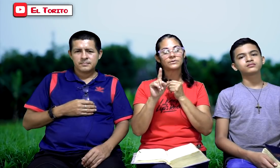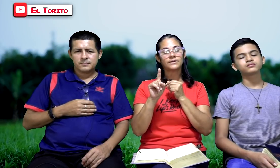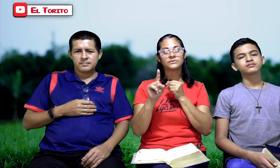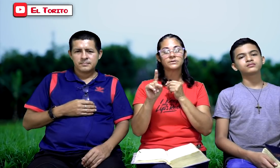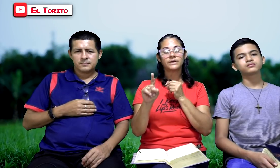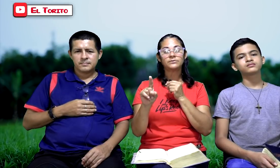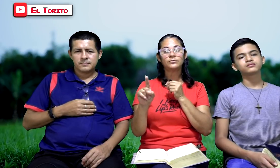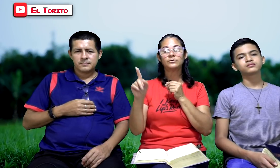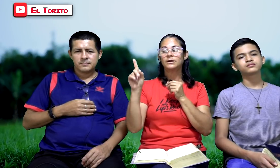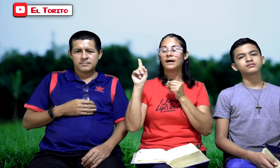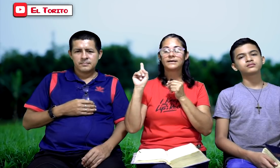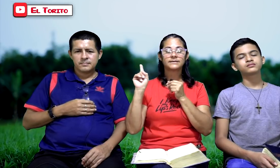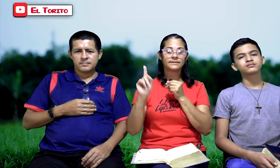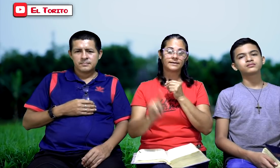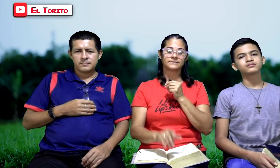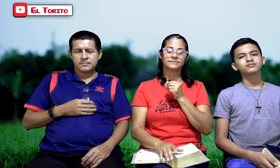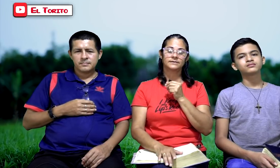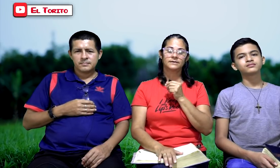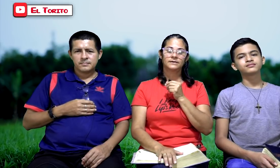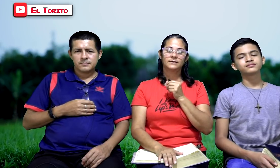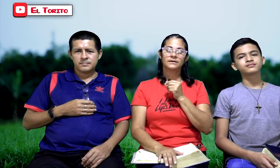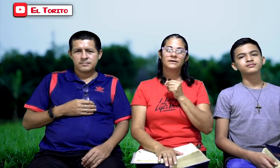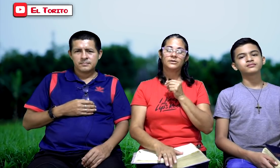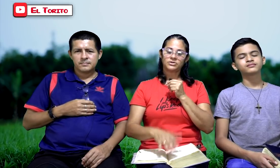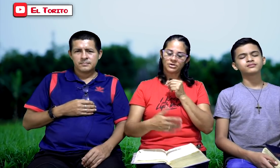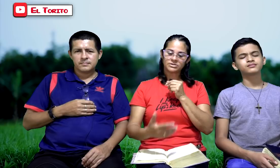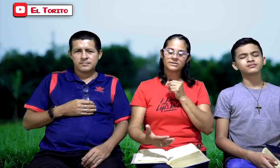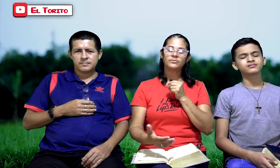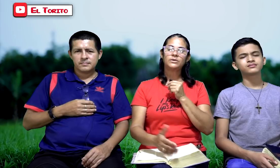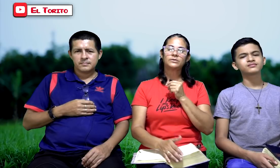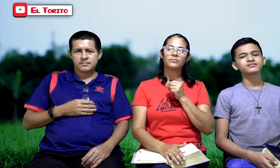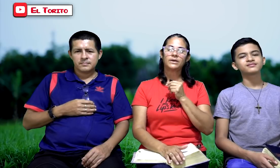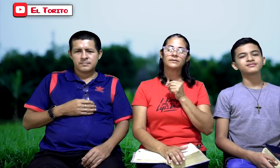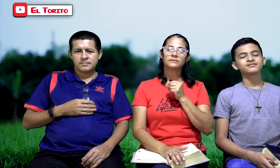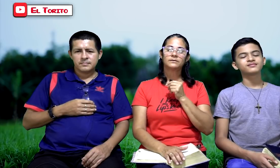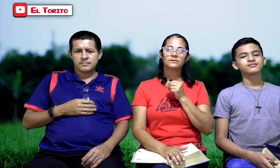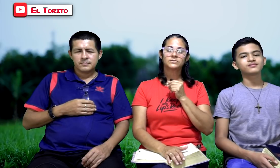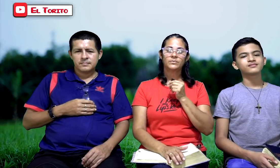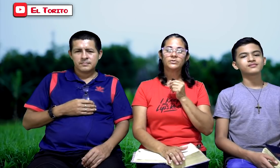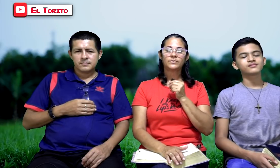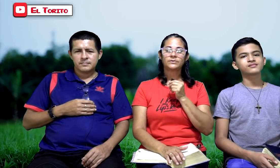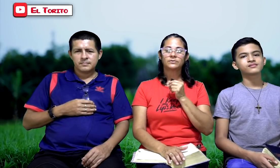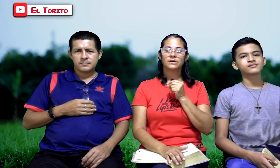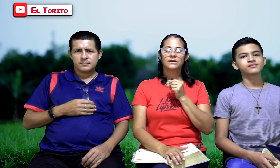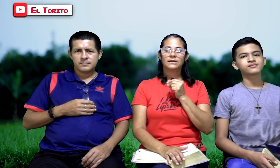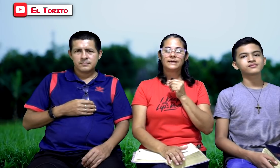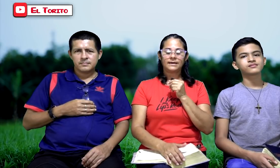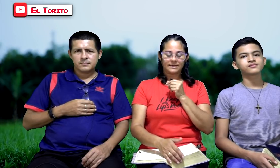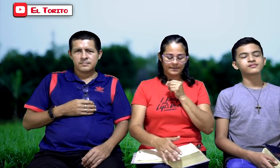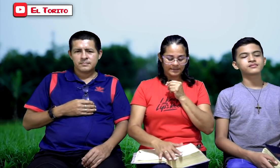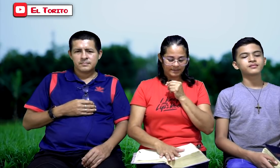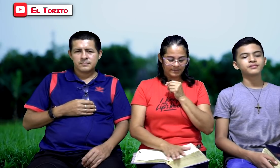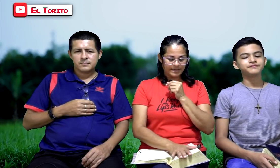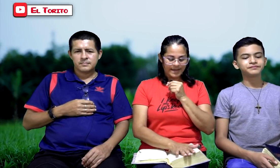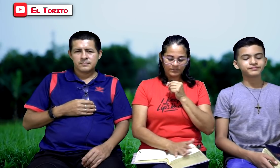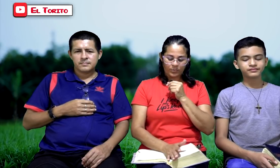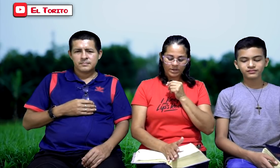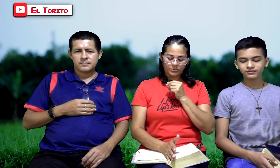contrario, sirviendo a Satanás. Entonces los invito también, los invito hermanos, que lean un poquito